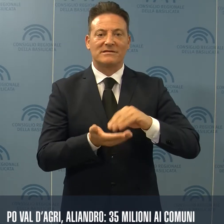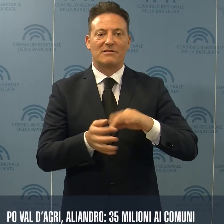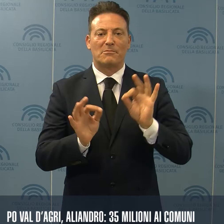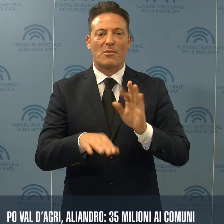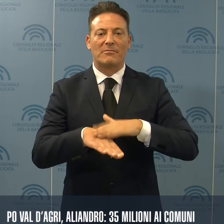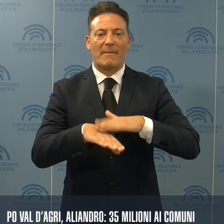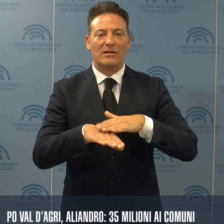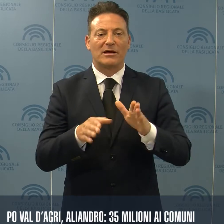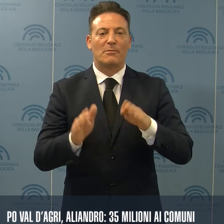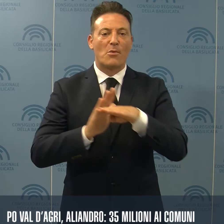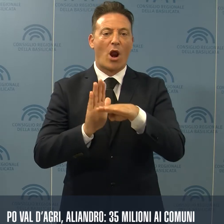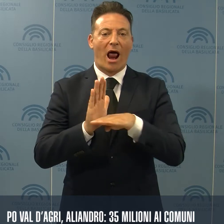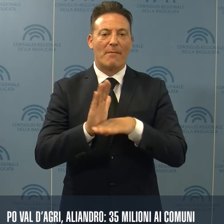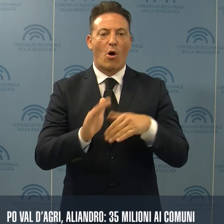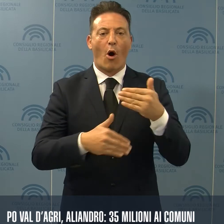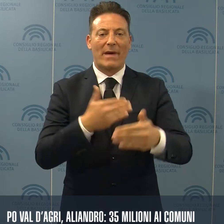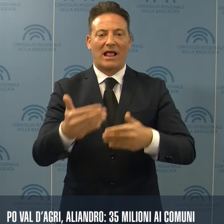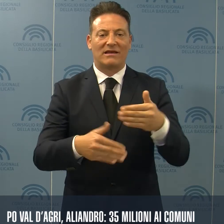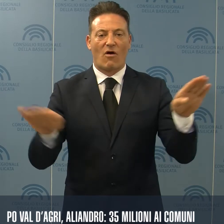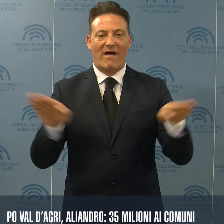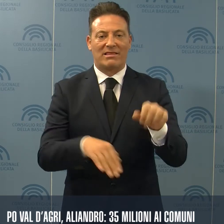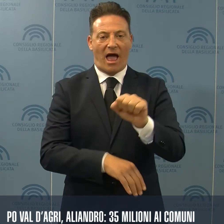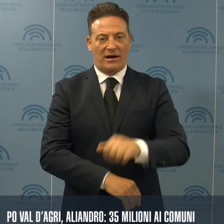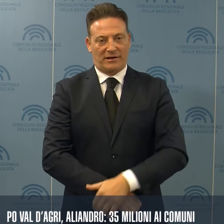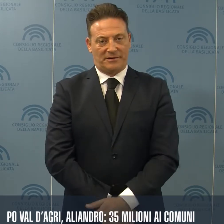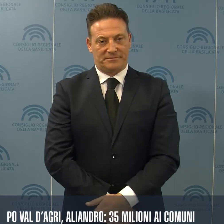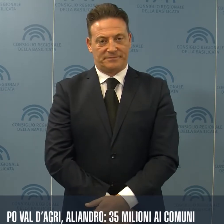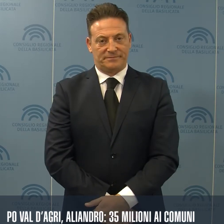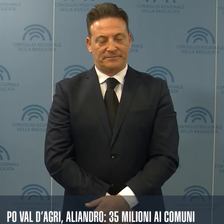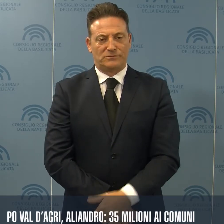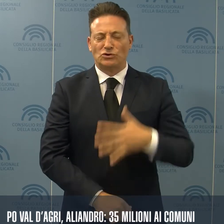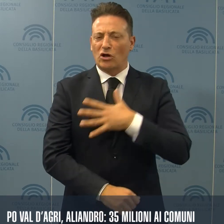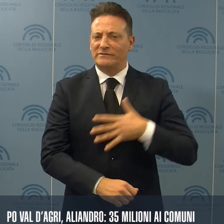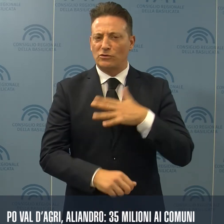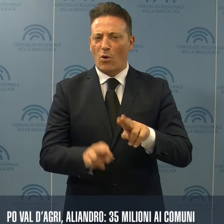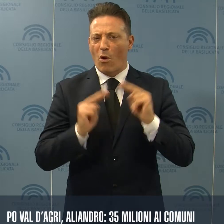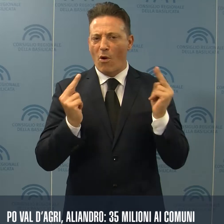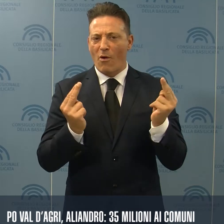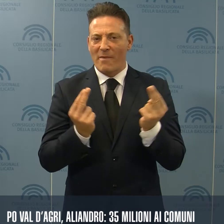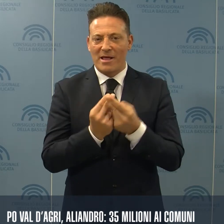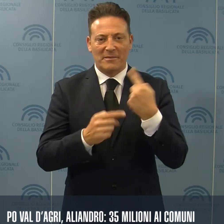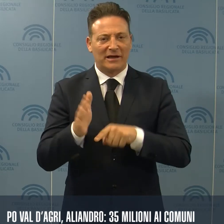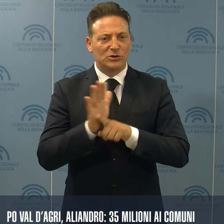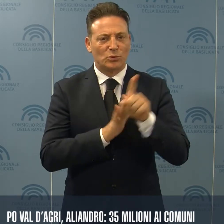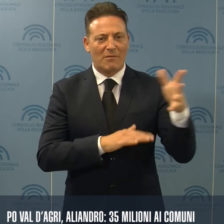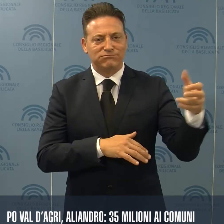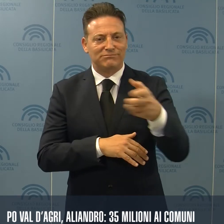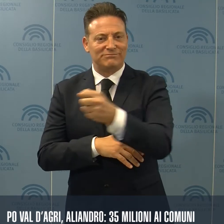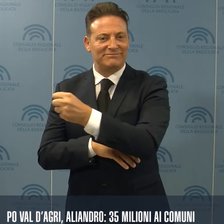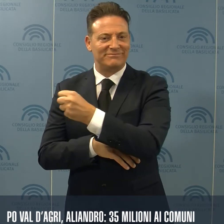del programma operativo Valdagri. Enorme soddisfazione per i risultati ottenuti, ha rimarcato,